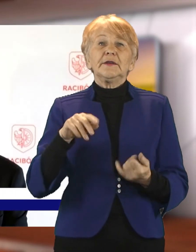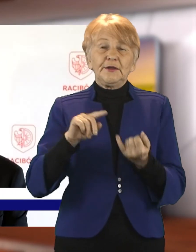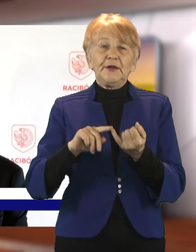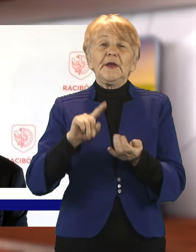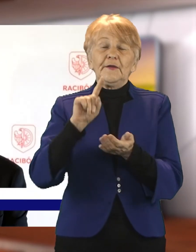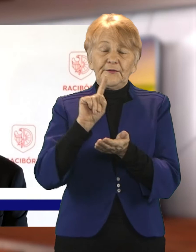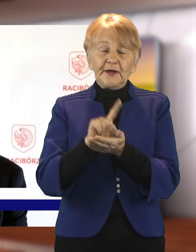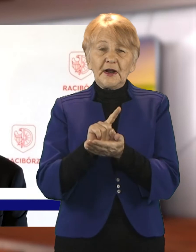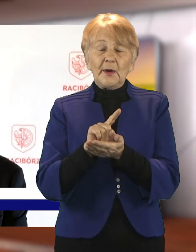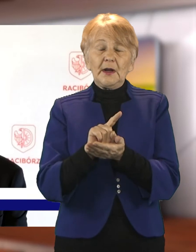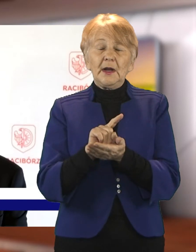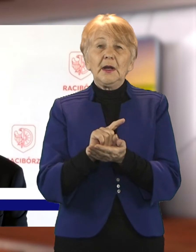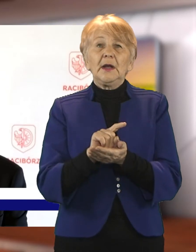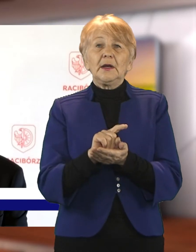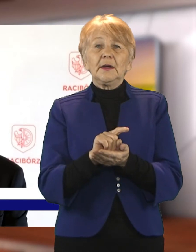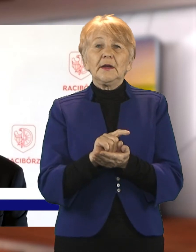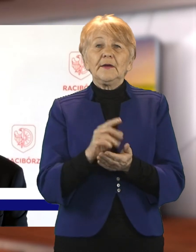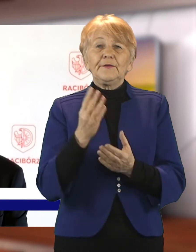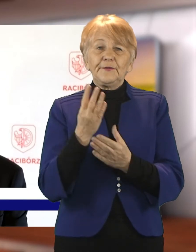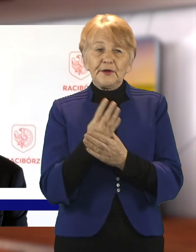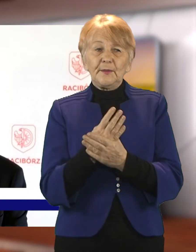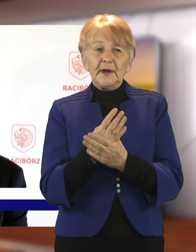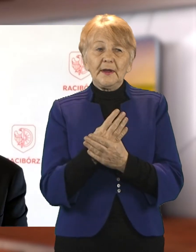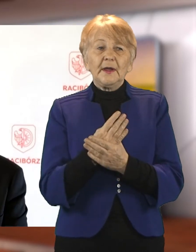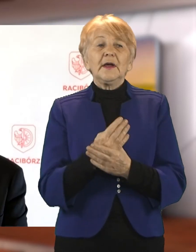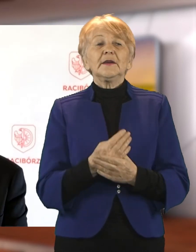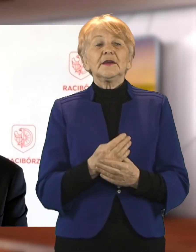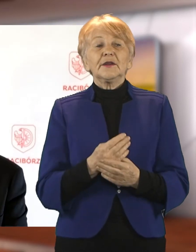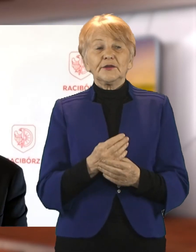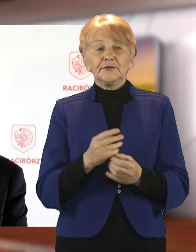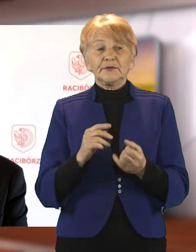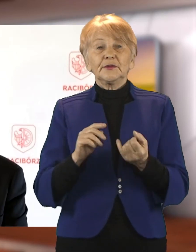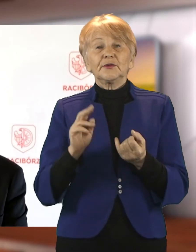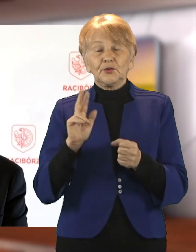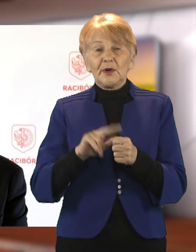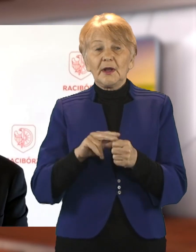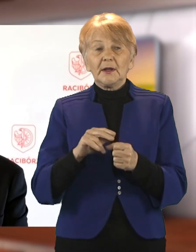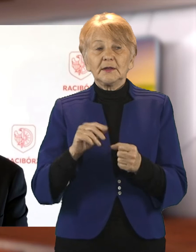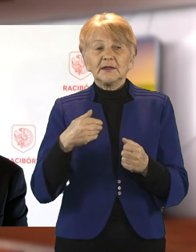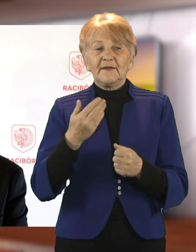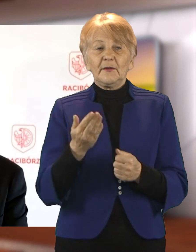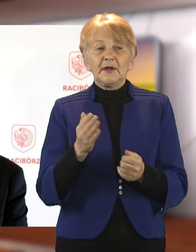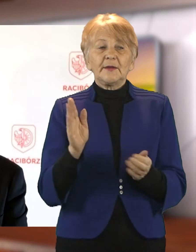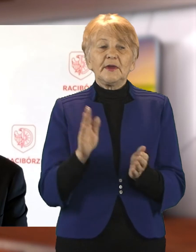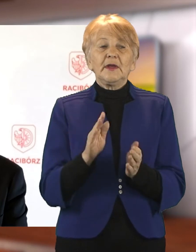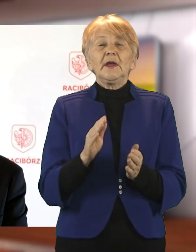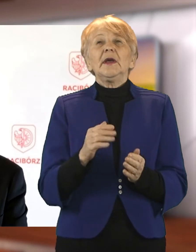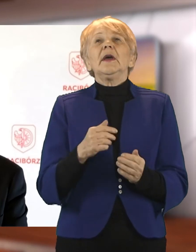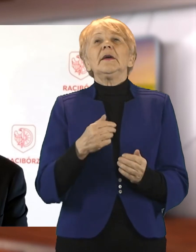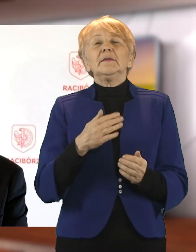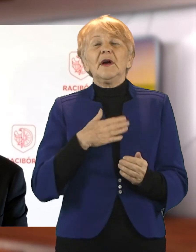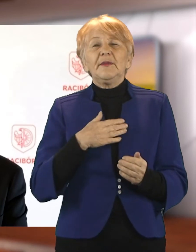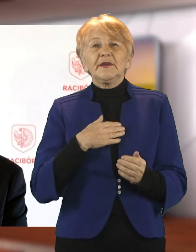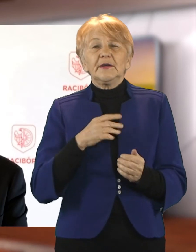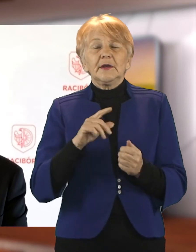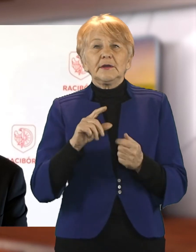4,3 miliona to dużo mniej niż zakładaliśmy, ale istotne jest to, że tak naprawdę